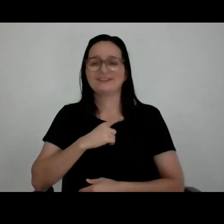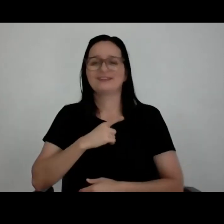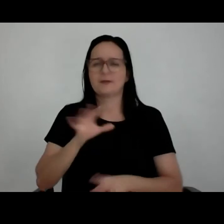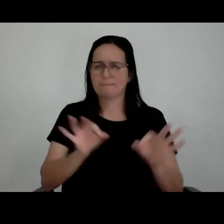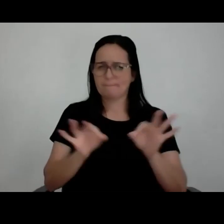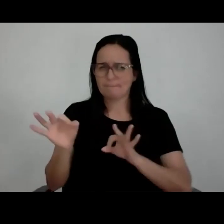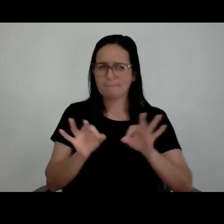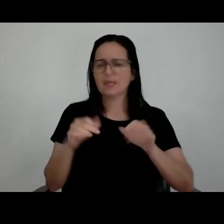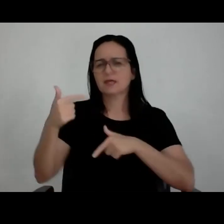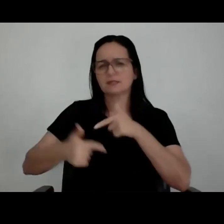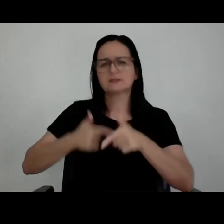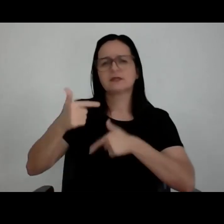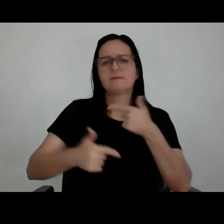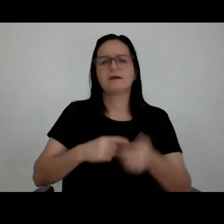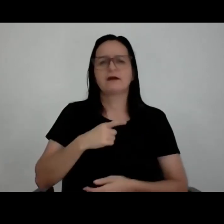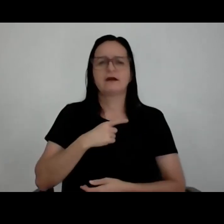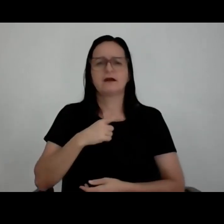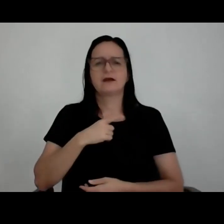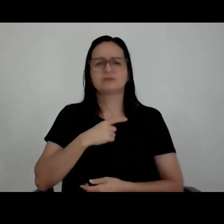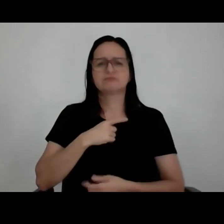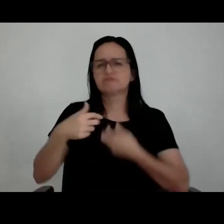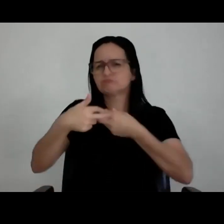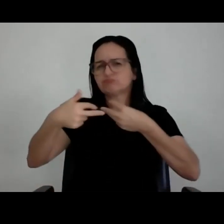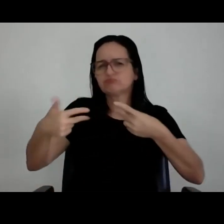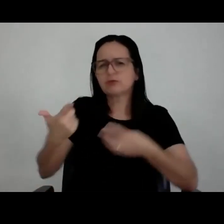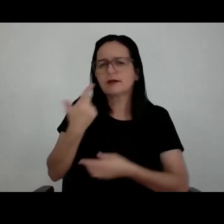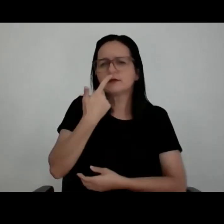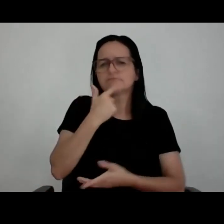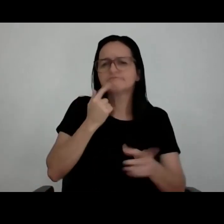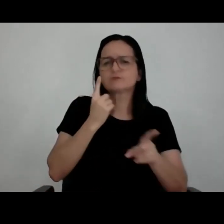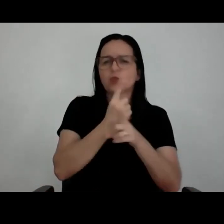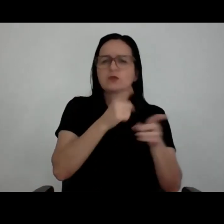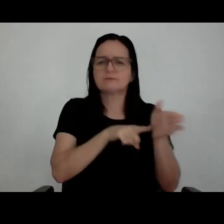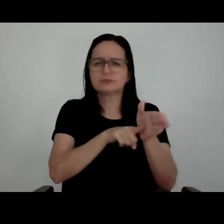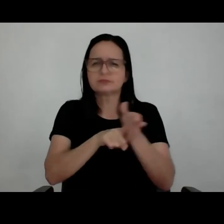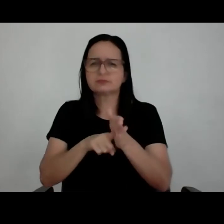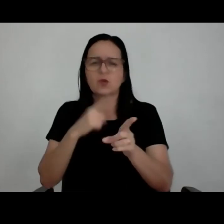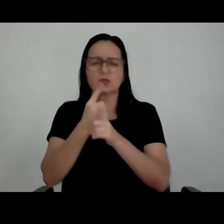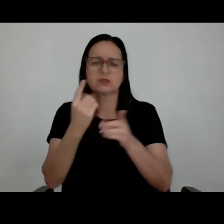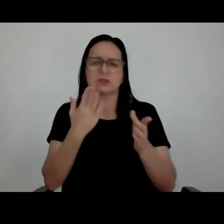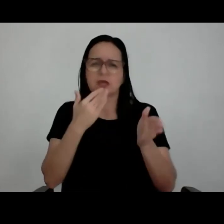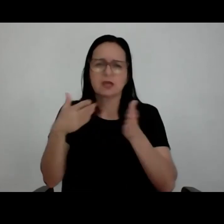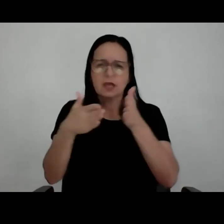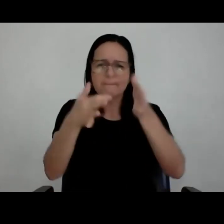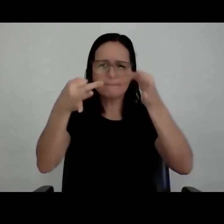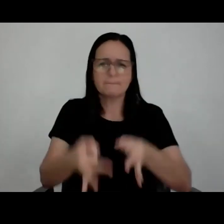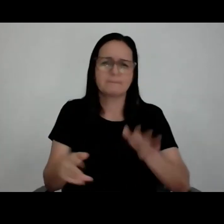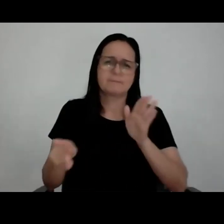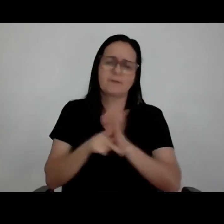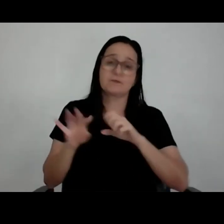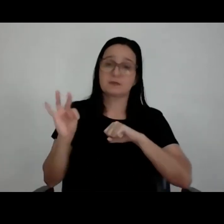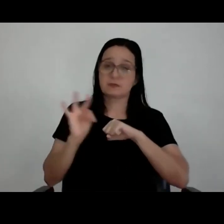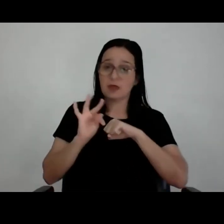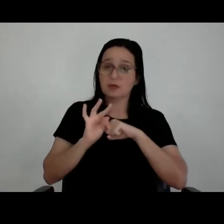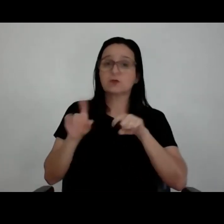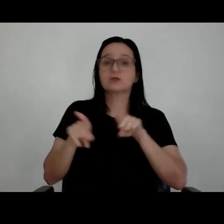trabalho, todo esse estudo para achar um caminho, não só funcional, não só técnico, mas também, não